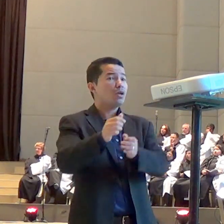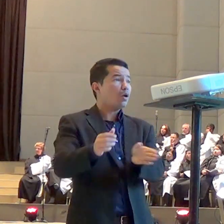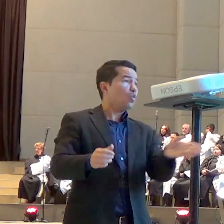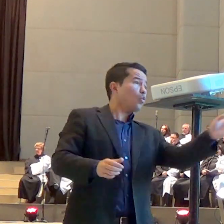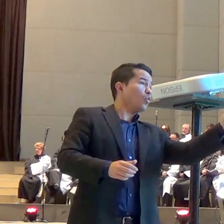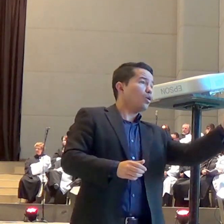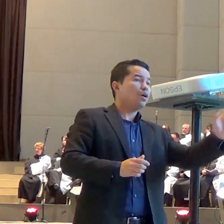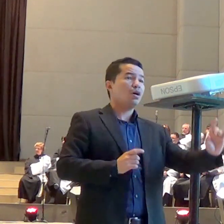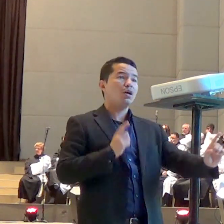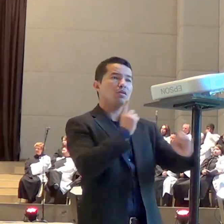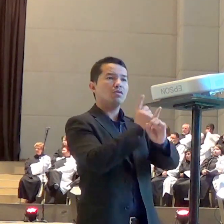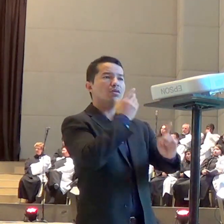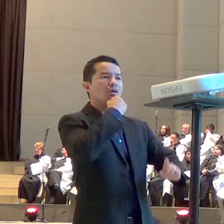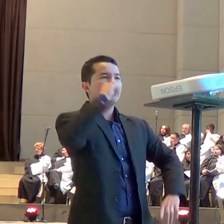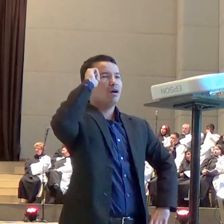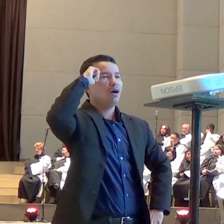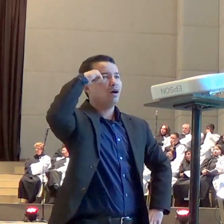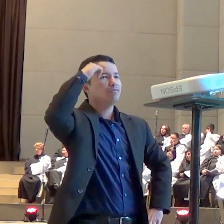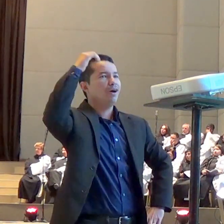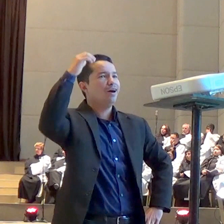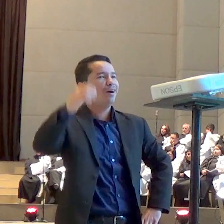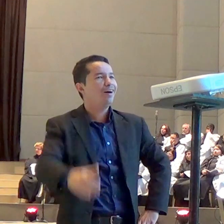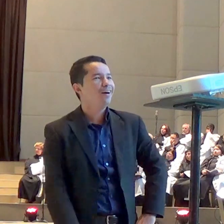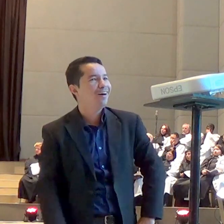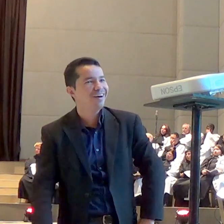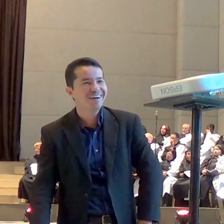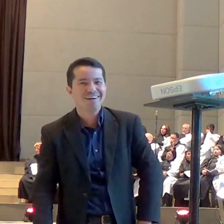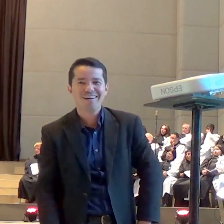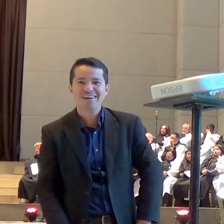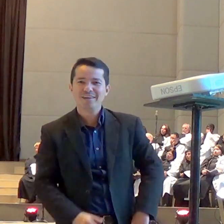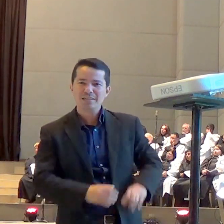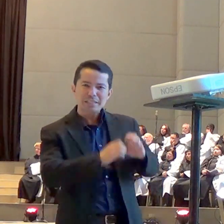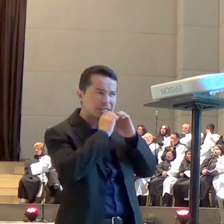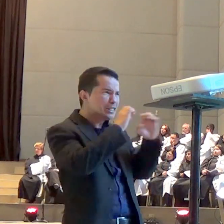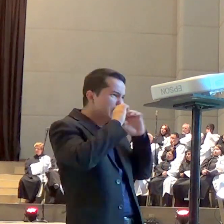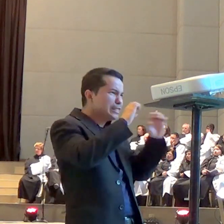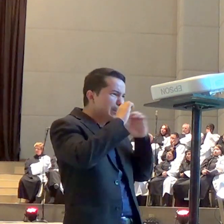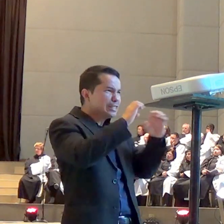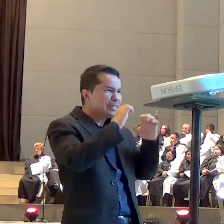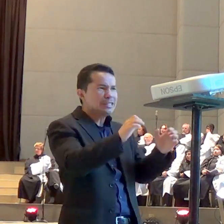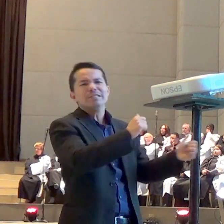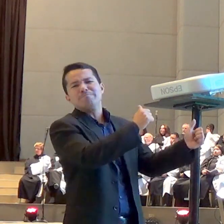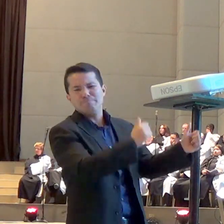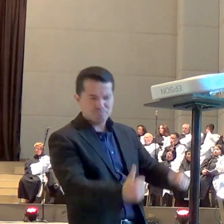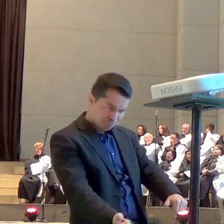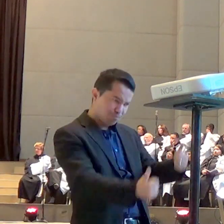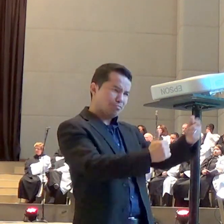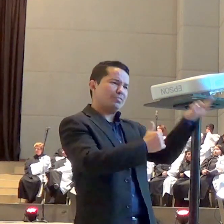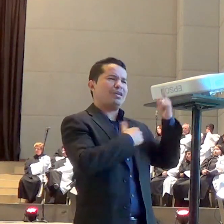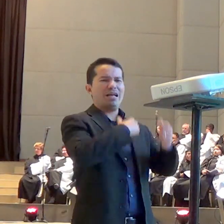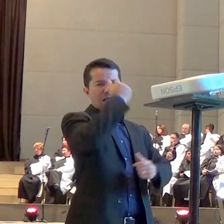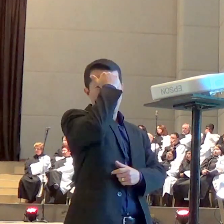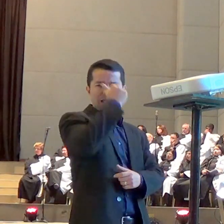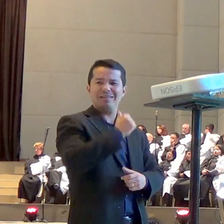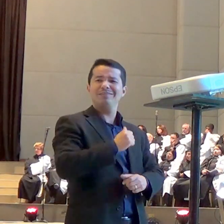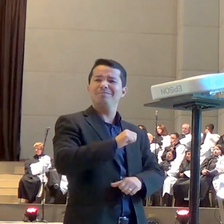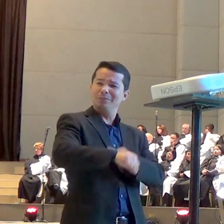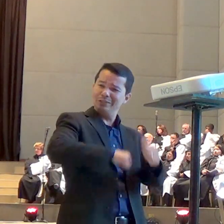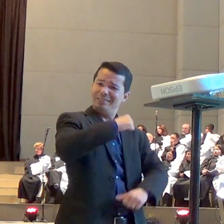que trabalhava com o Candace não é? a rainha dos etíopes e ele está lendo a palavra de Deus e não está